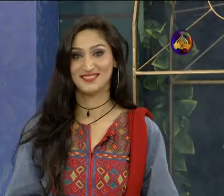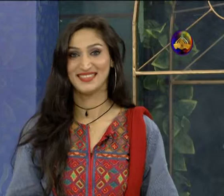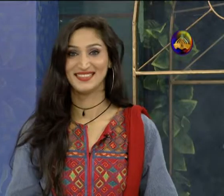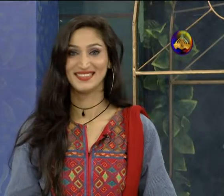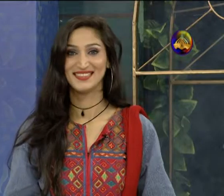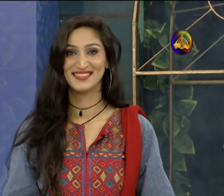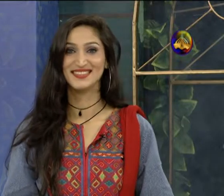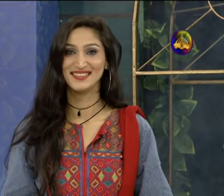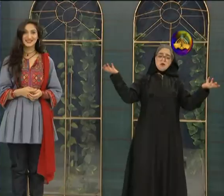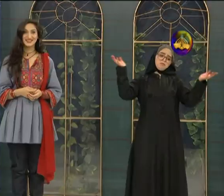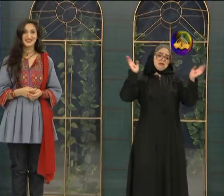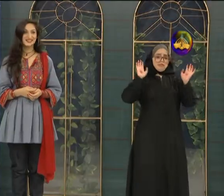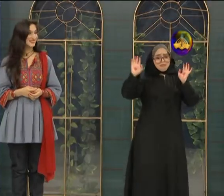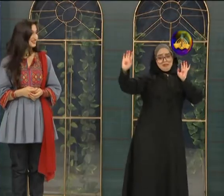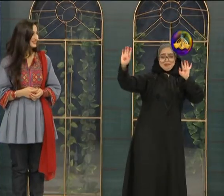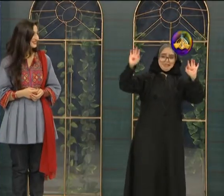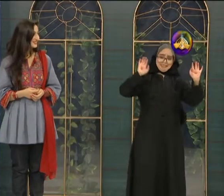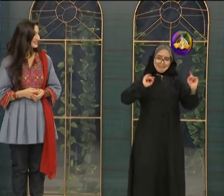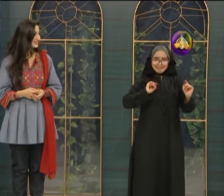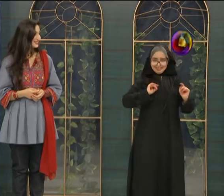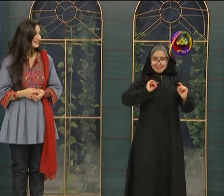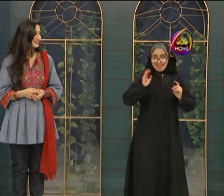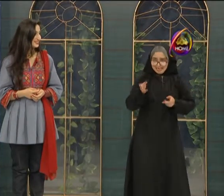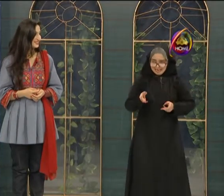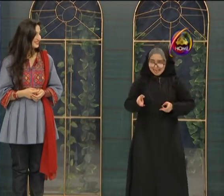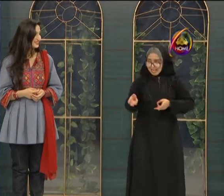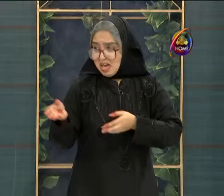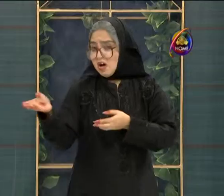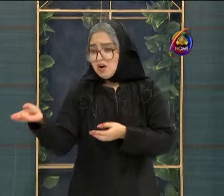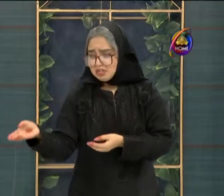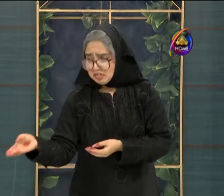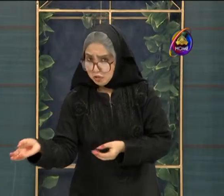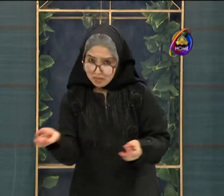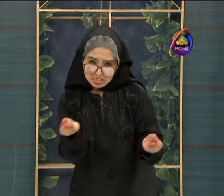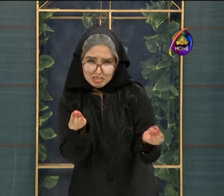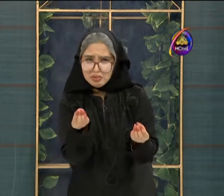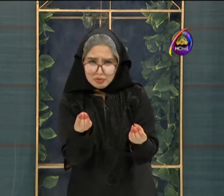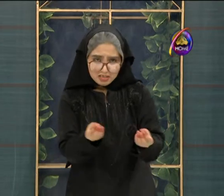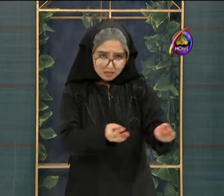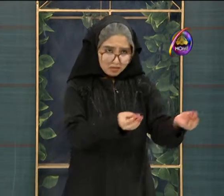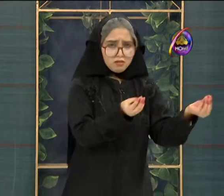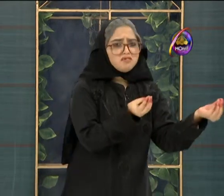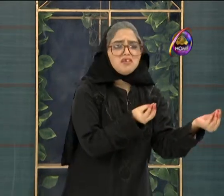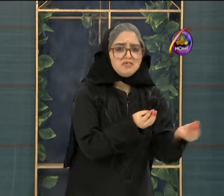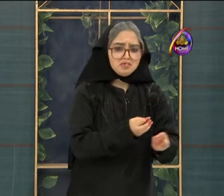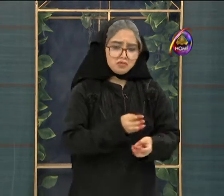اللہ ماں میں تو بہت مزے میں ہوں اور یہ جو میری چھوٹی سی ننہی سی